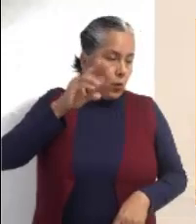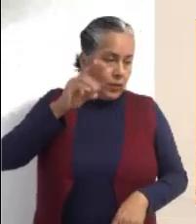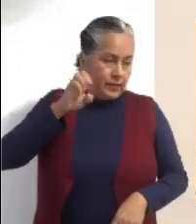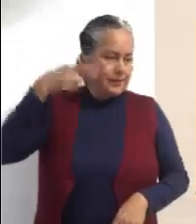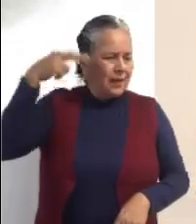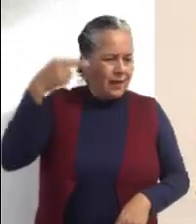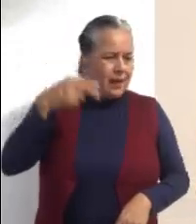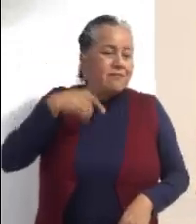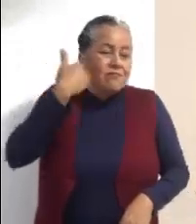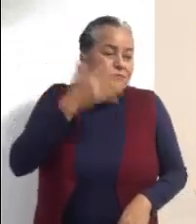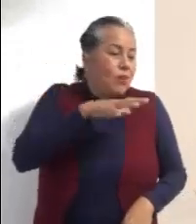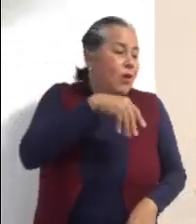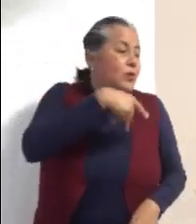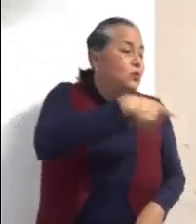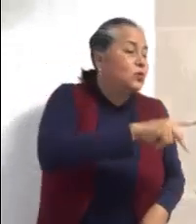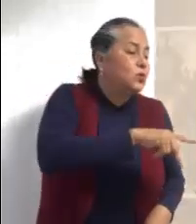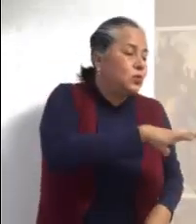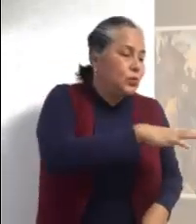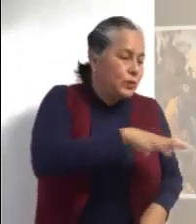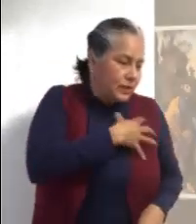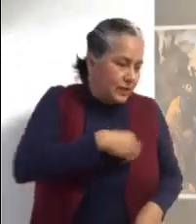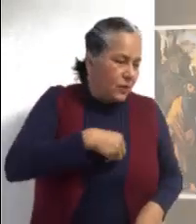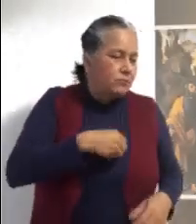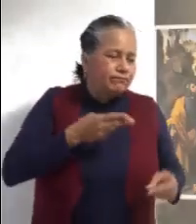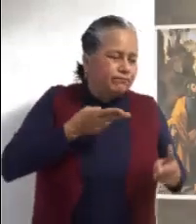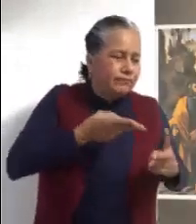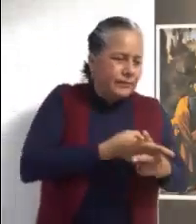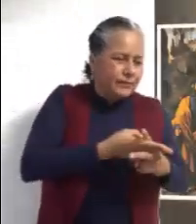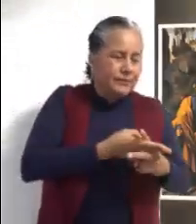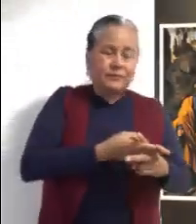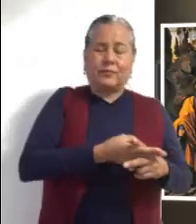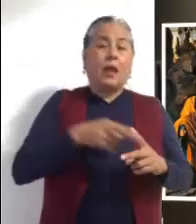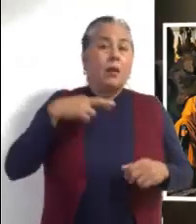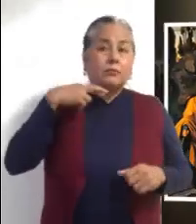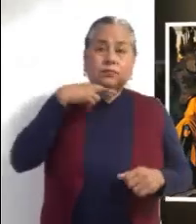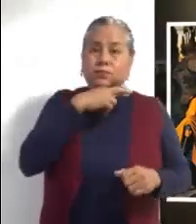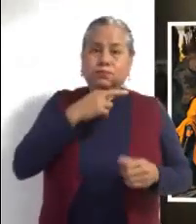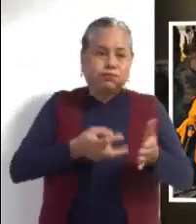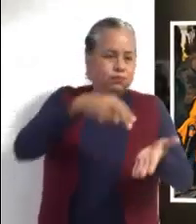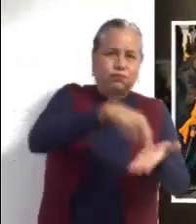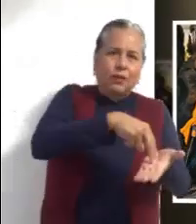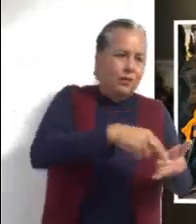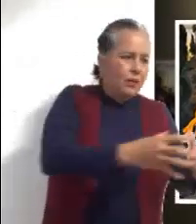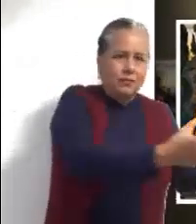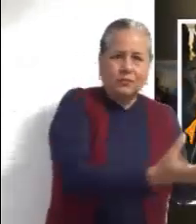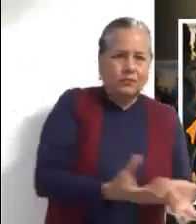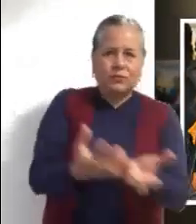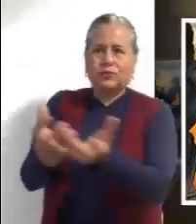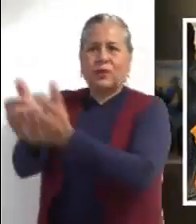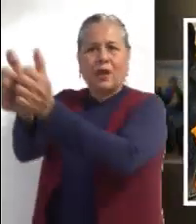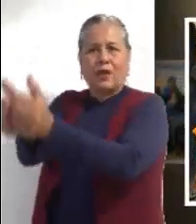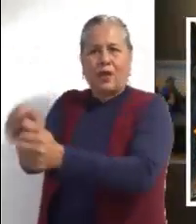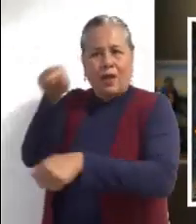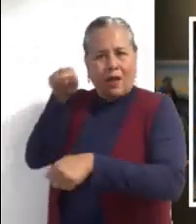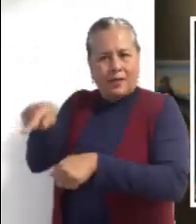esa misma noche tomó al niño y a su madre y partió para Egipto Donde permaneció hasta la muerte de Herodes Ahí